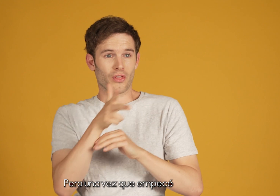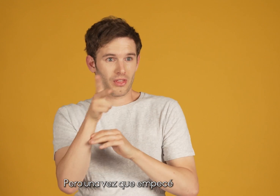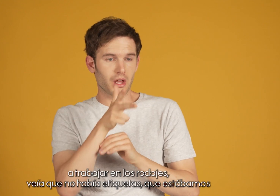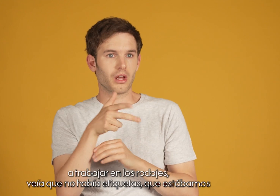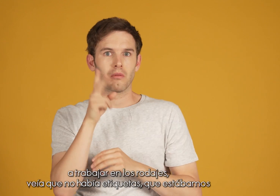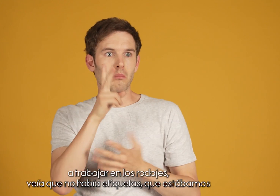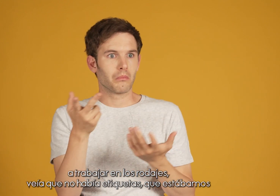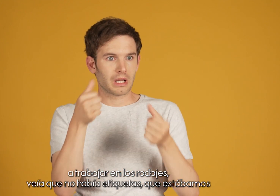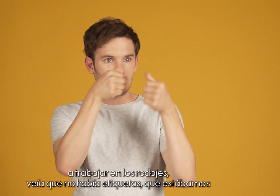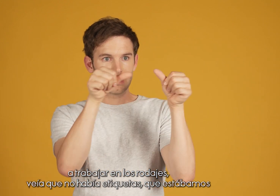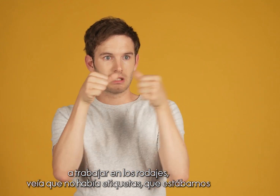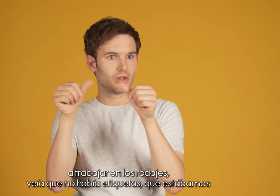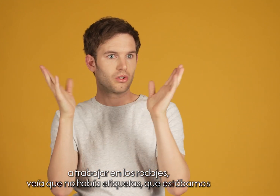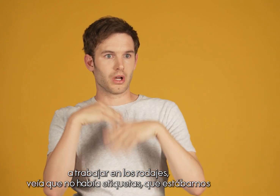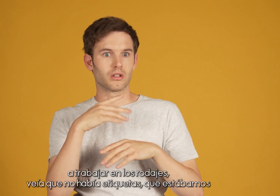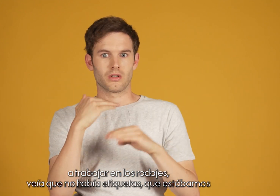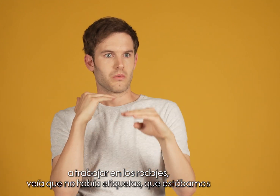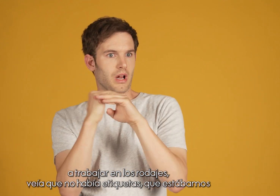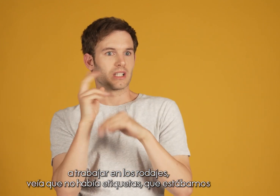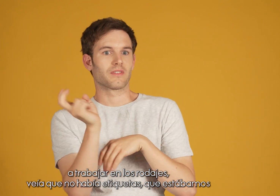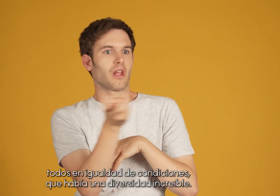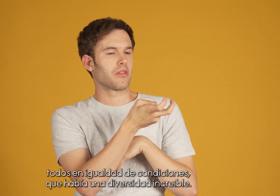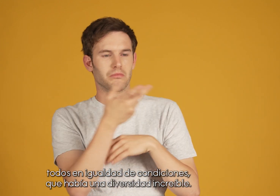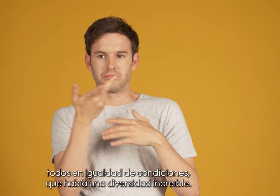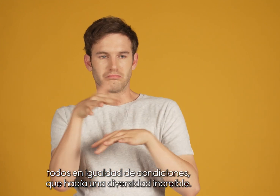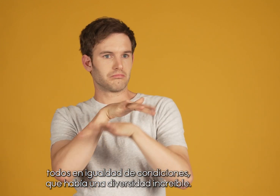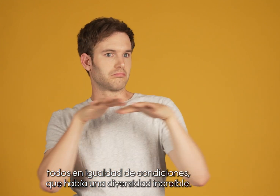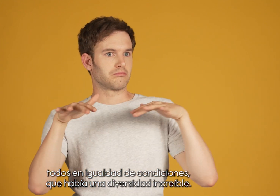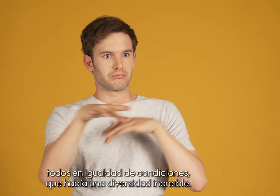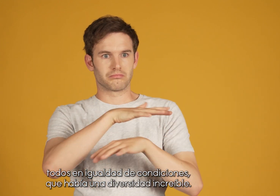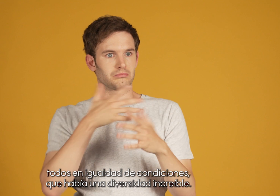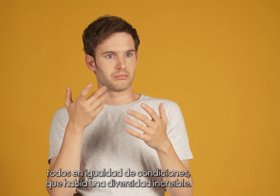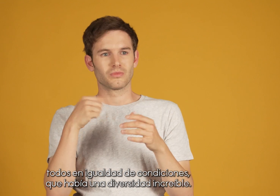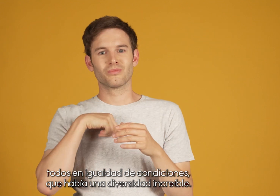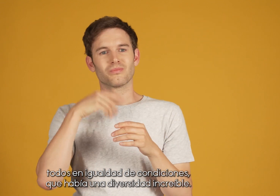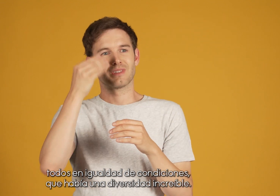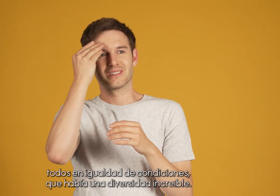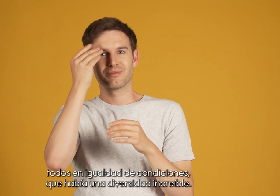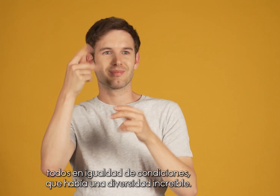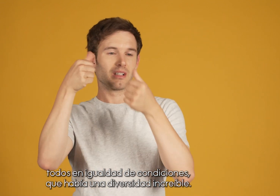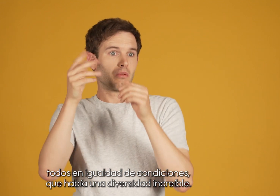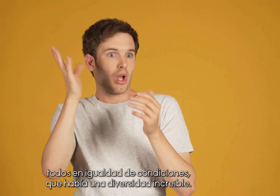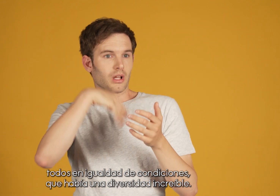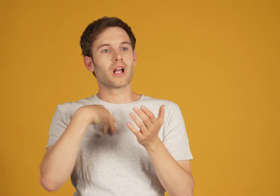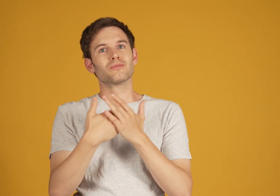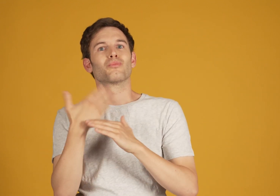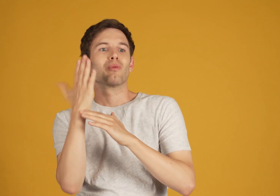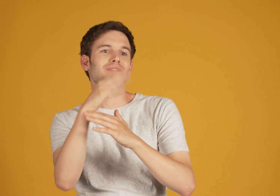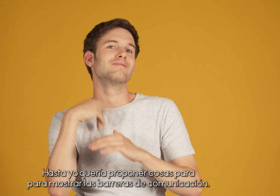empecé a trabajar en los rodajes, veía que no había etiquetas, que estábamos todos en igualdad de condiciones, que había una diversidad increíble. Hasta